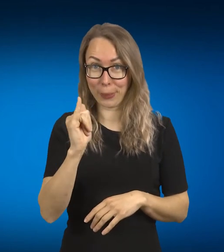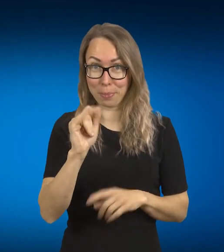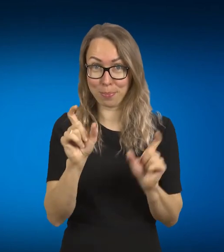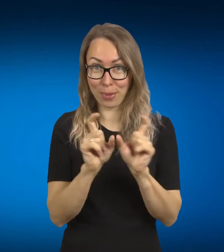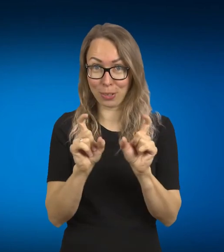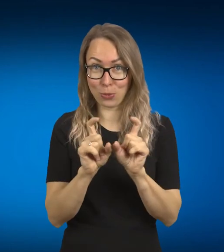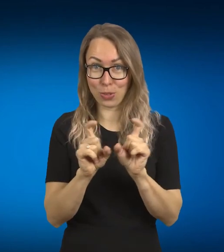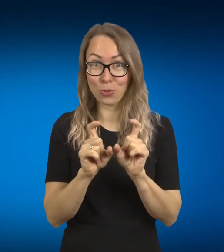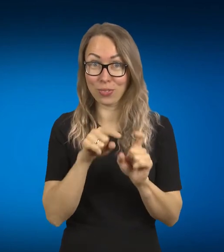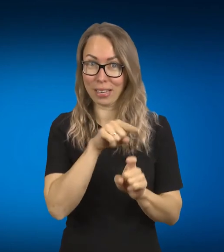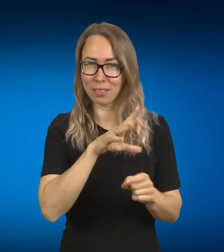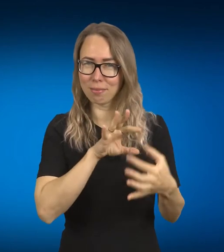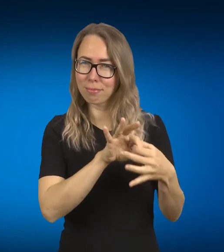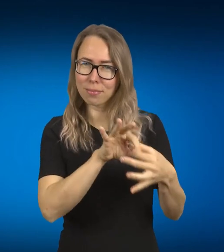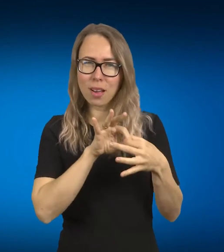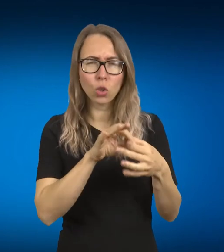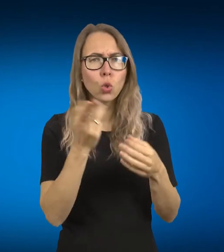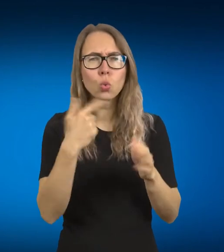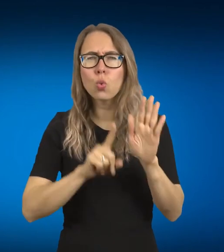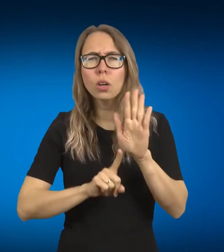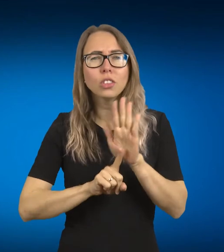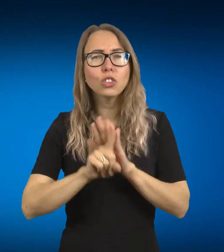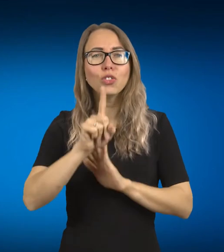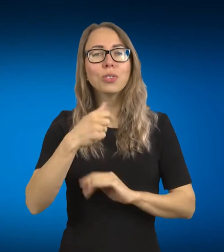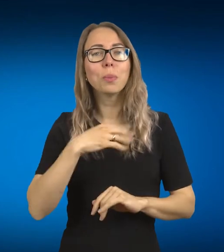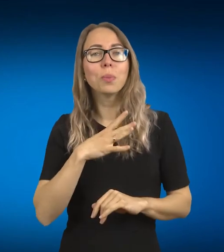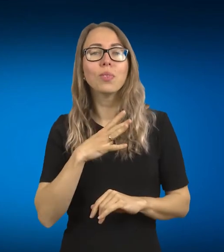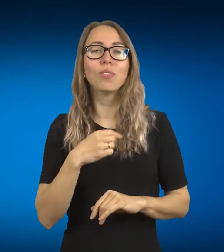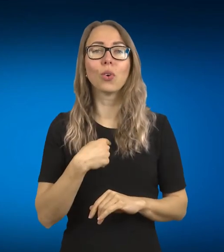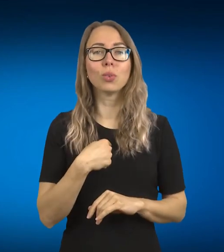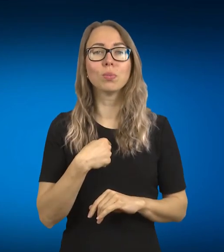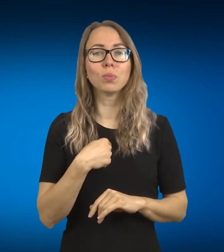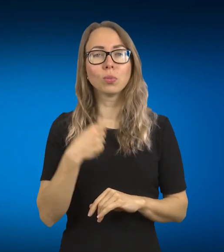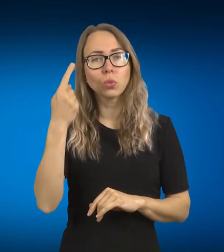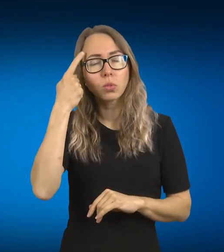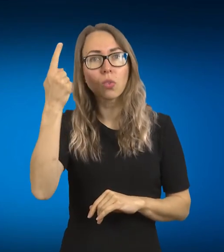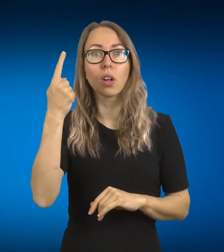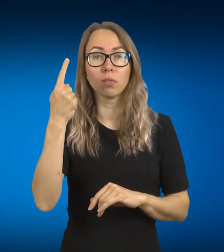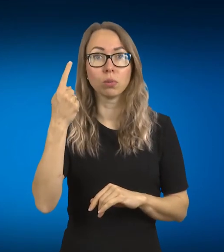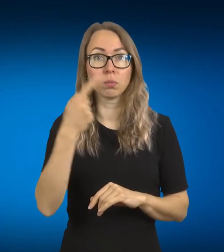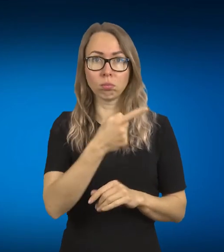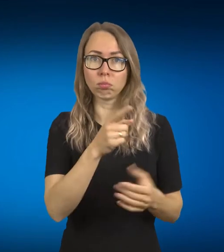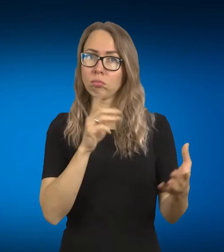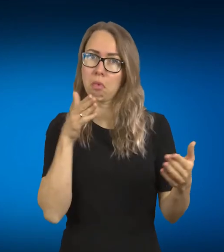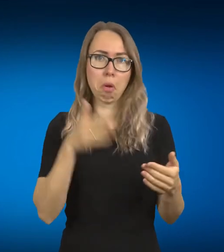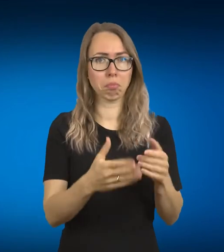buvo nuo pat to pirmo renginio ir jie, nu, kaip pasakyt, prisijungė prie mūsų pačių kvietimų, bet